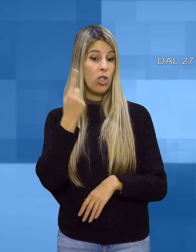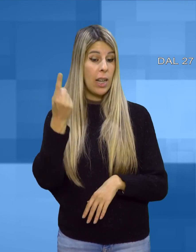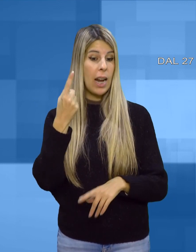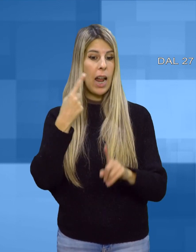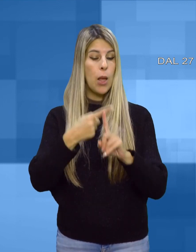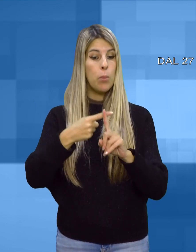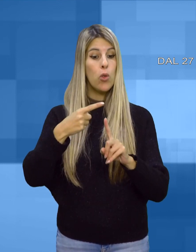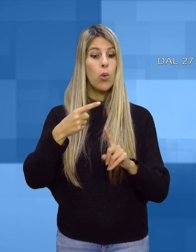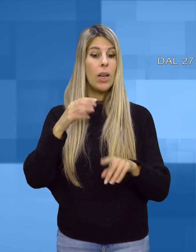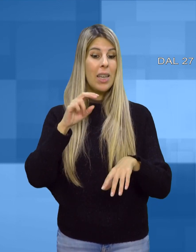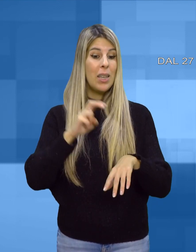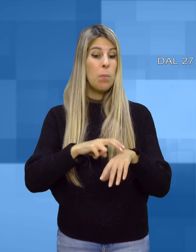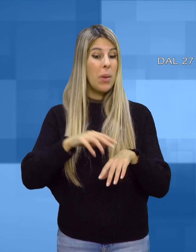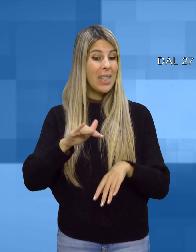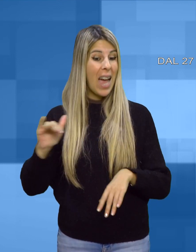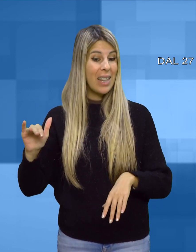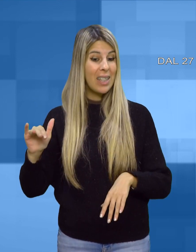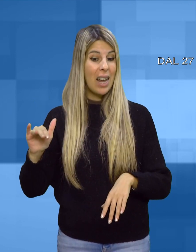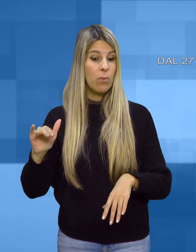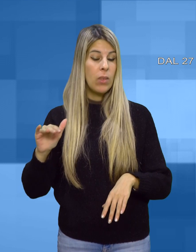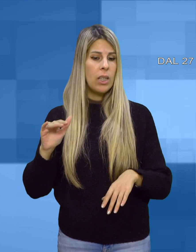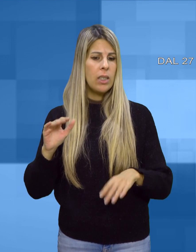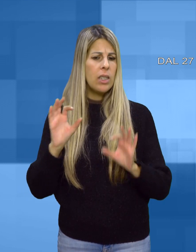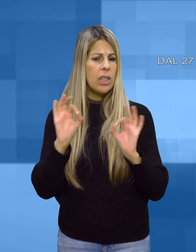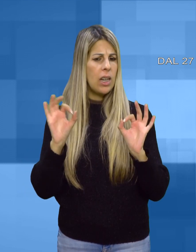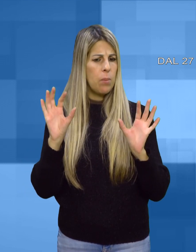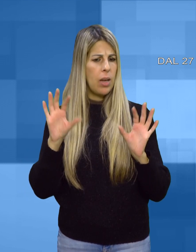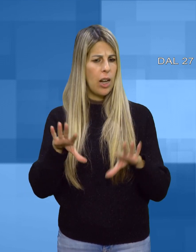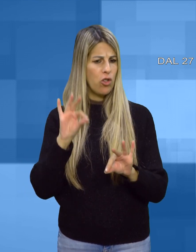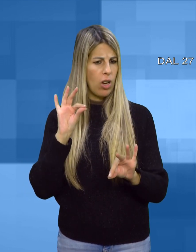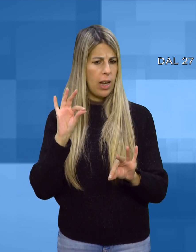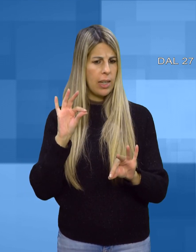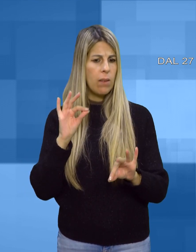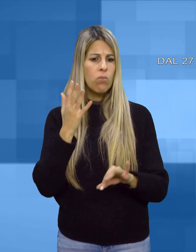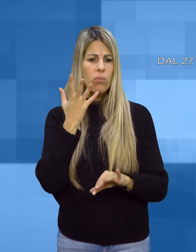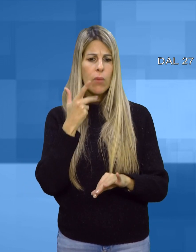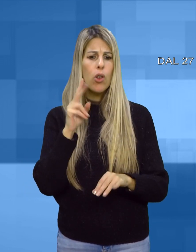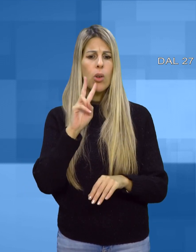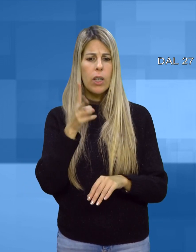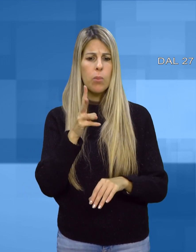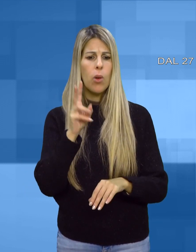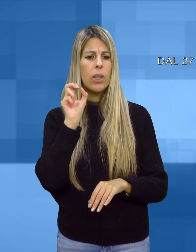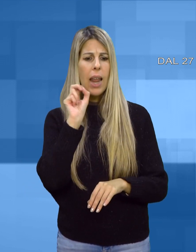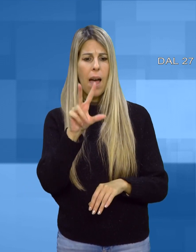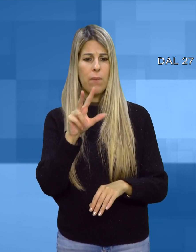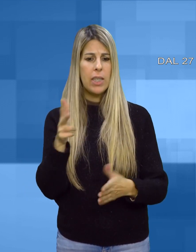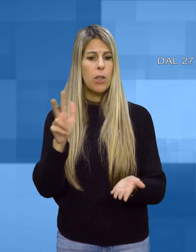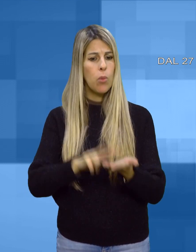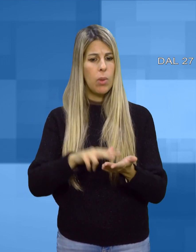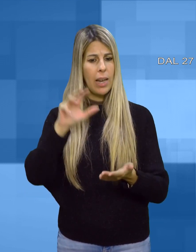e un pediatra di libera scelta che intendano rispondere agli avvisi pubblicati da Ares Sardegna relativamente